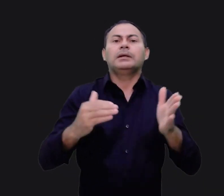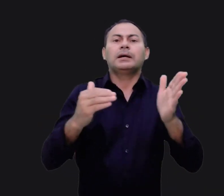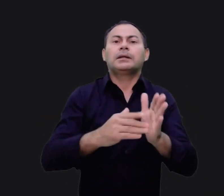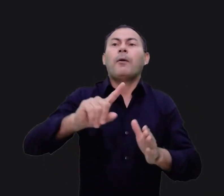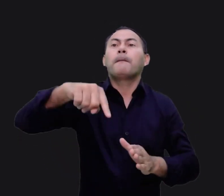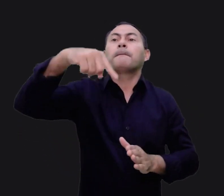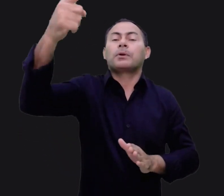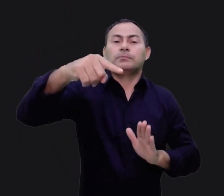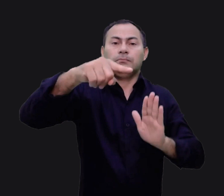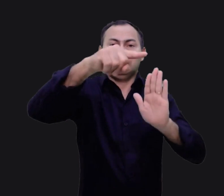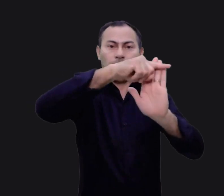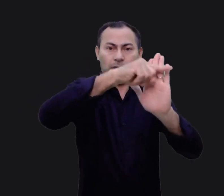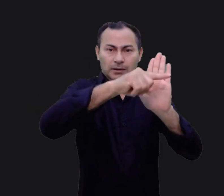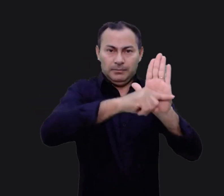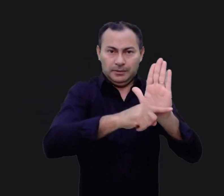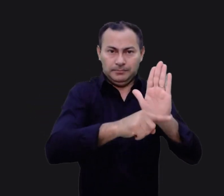Então, até o nosso próximo programa.